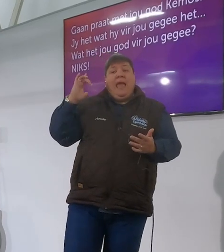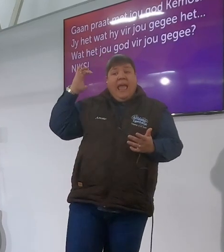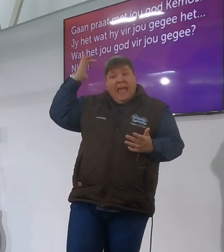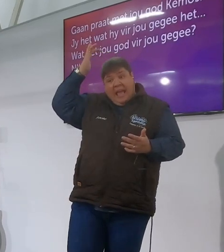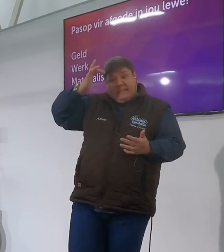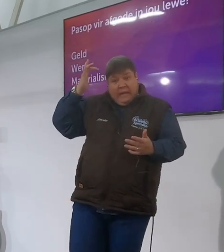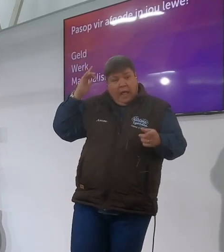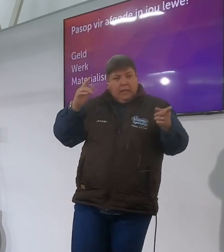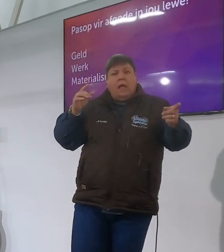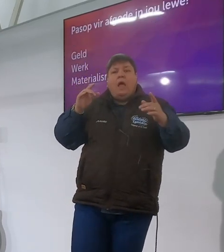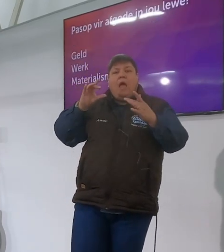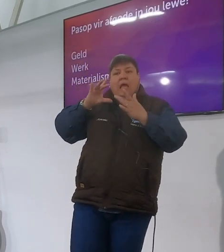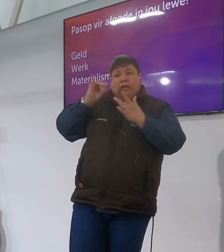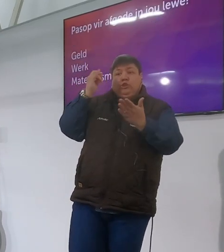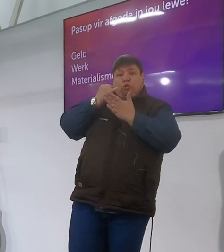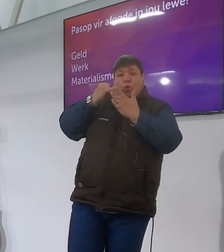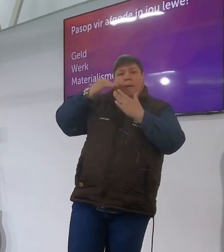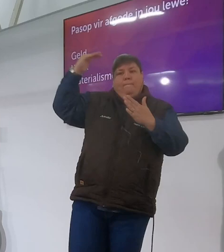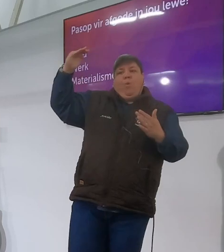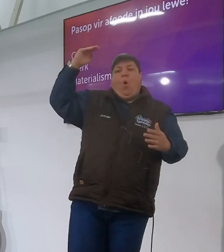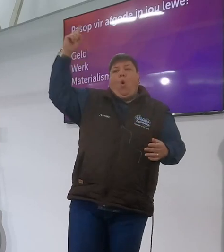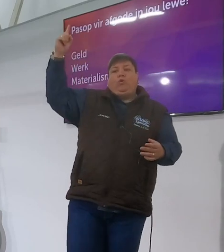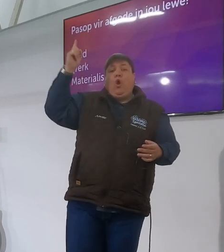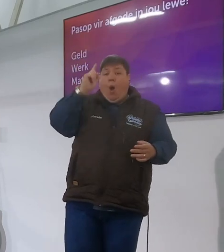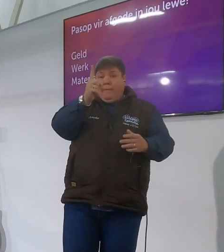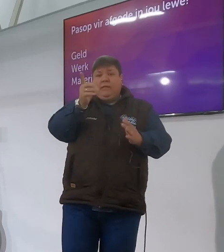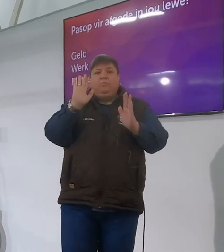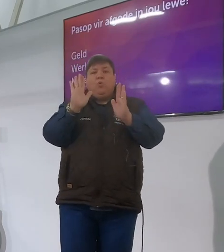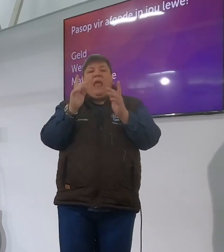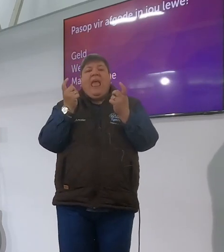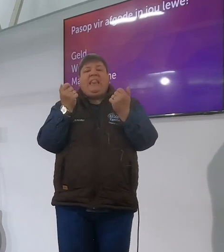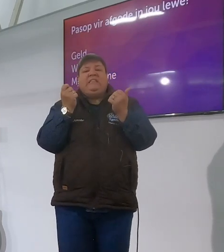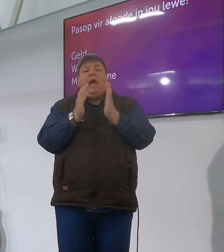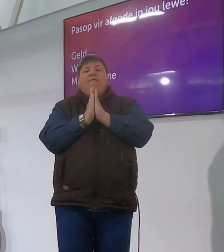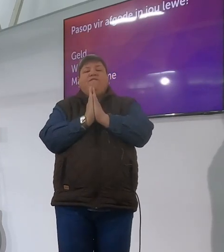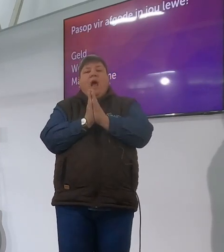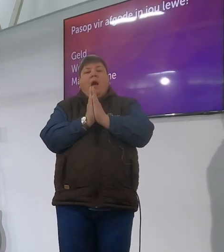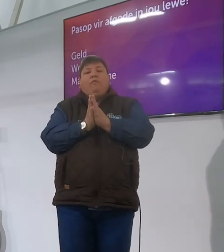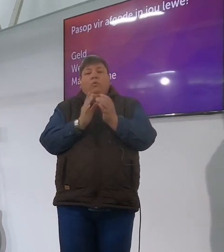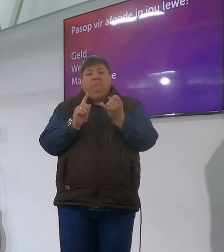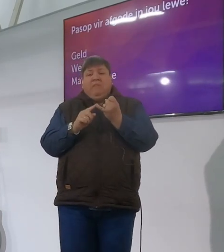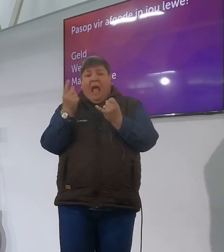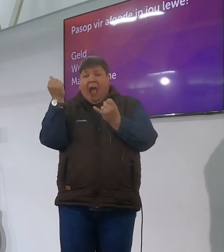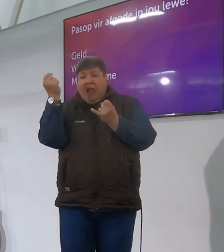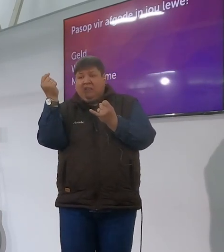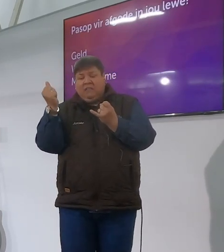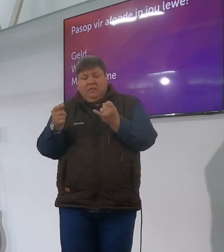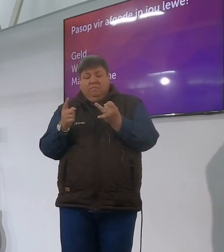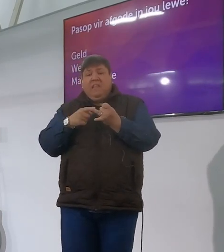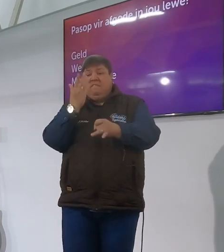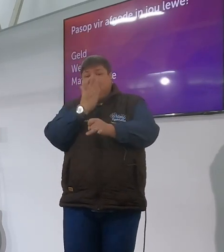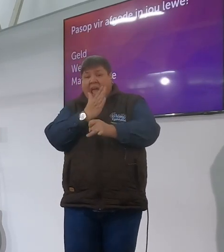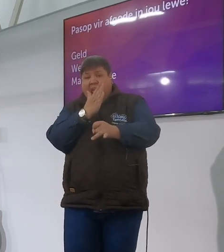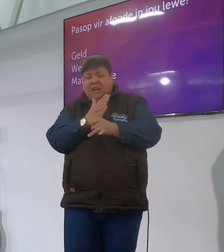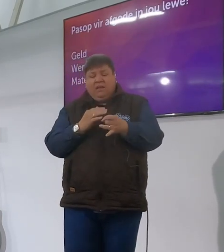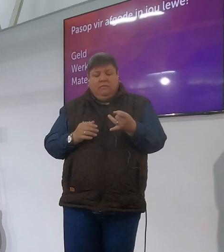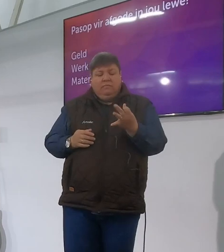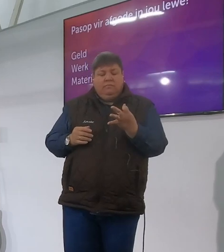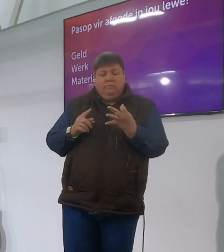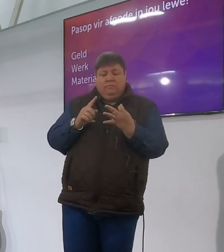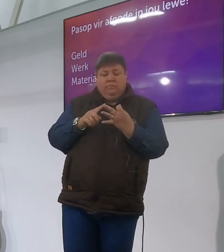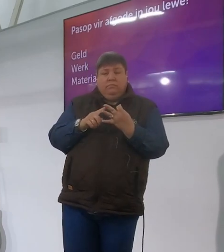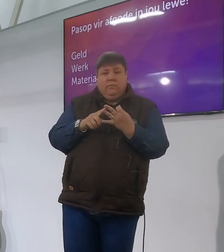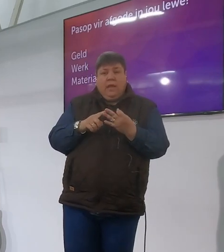sonde kies boe God so pas op vir afgoede in jou lewe en wat is afgoede in ons lewe dit kan geld wees dit kan werk wees dit kan